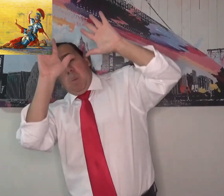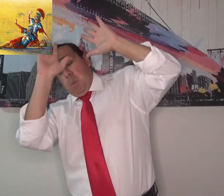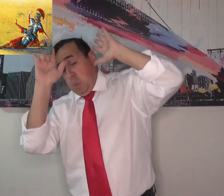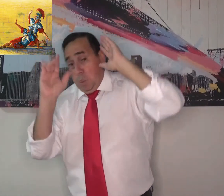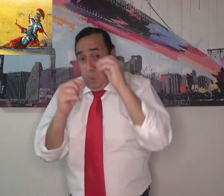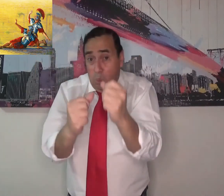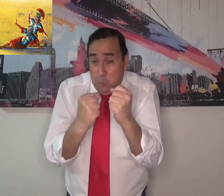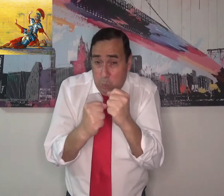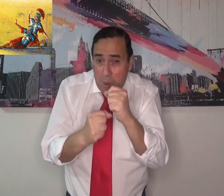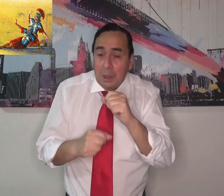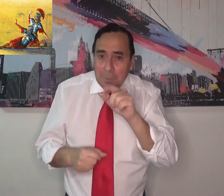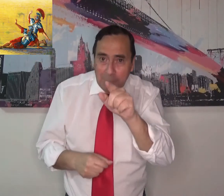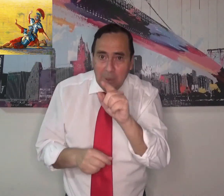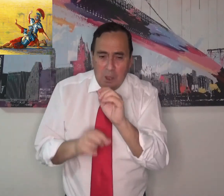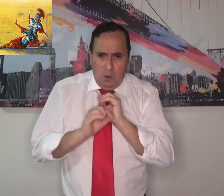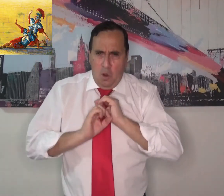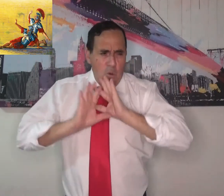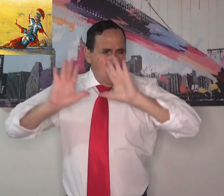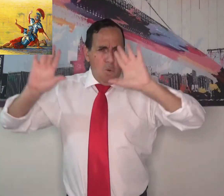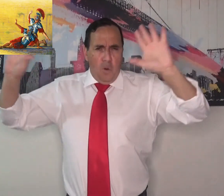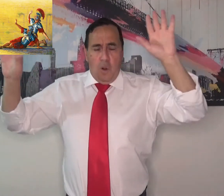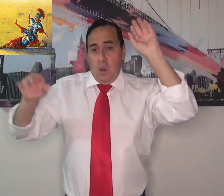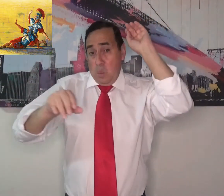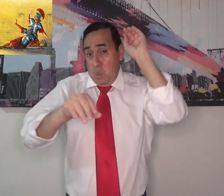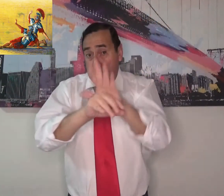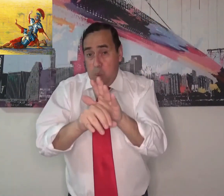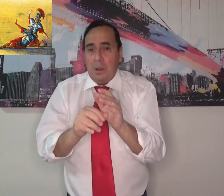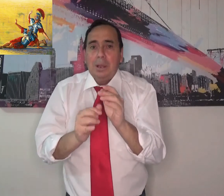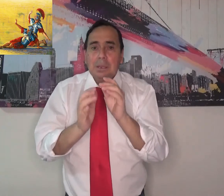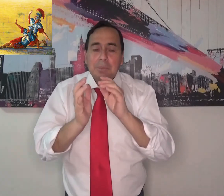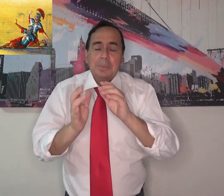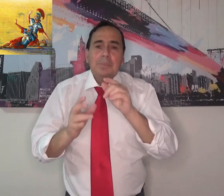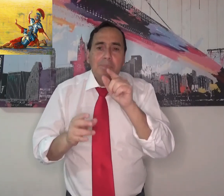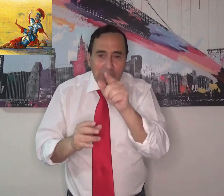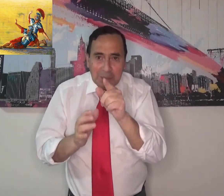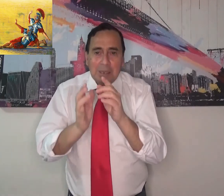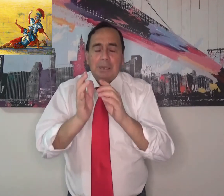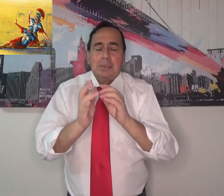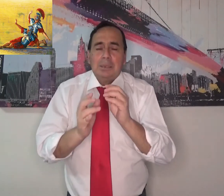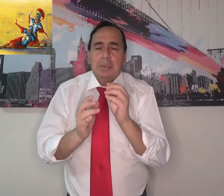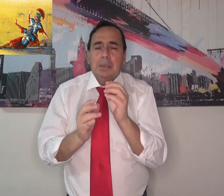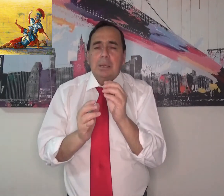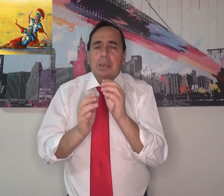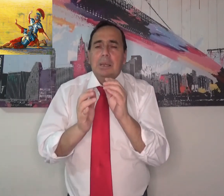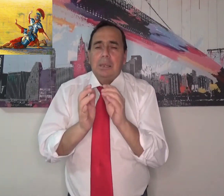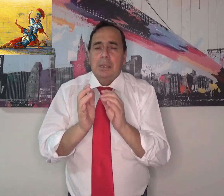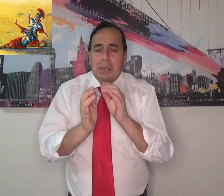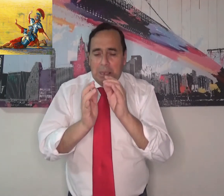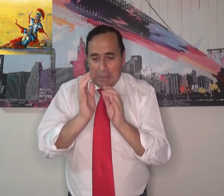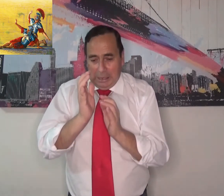frente al sol, mucho, mucho brillo. Jesús envió mucho,